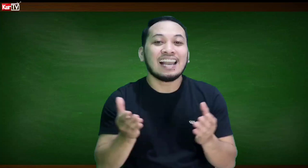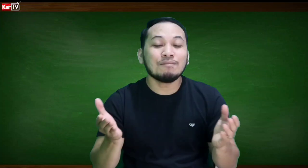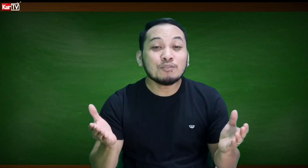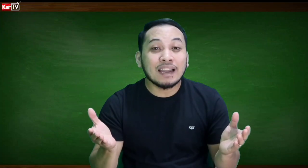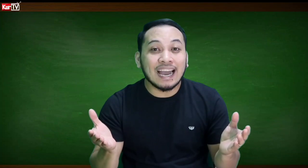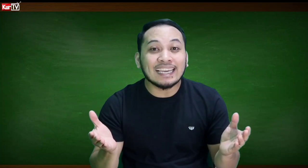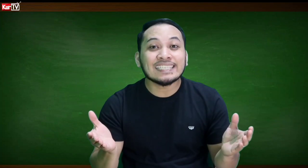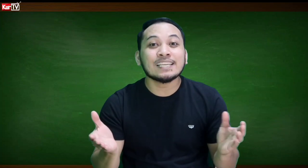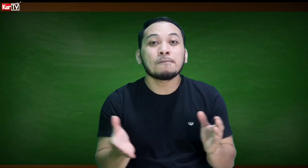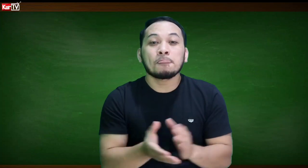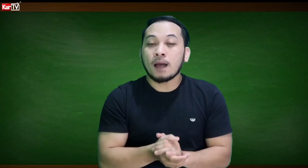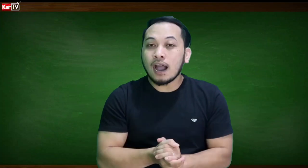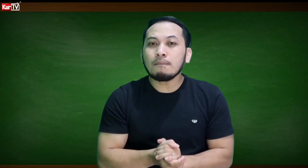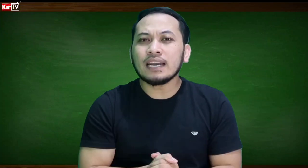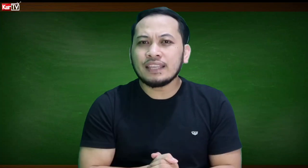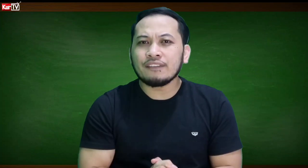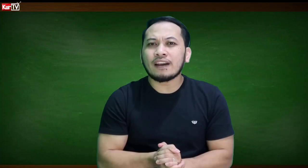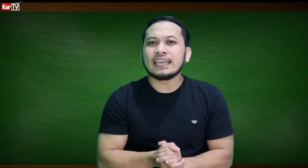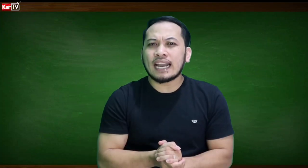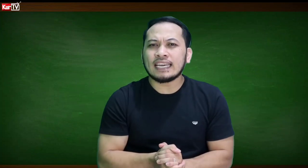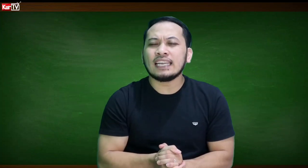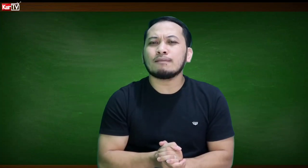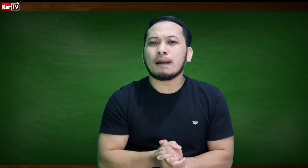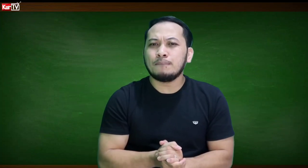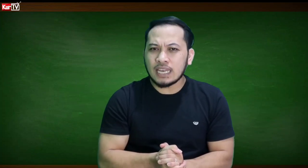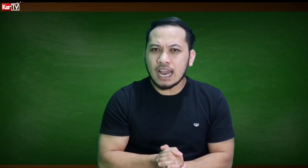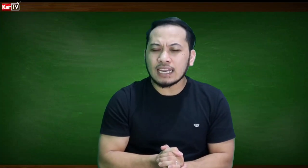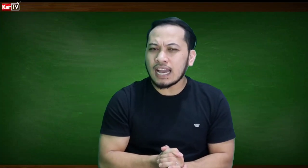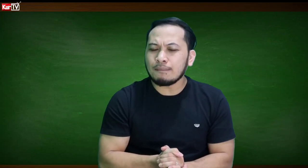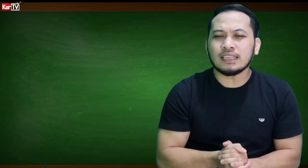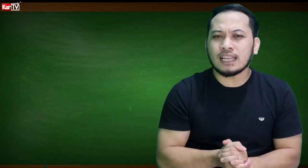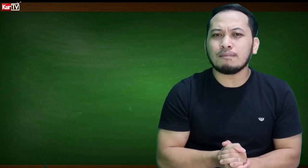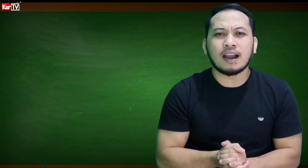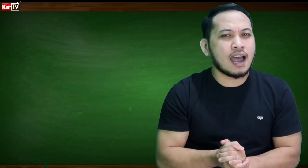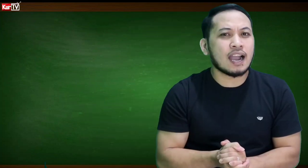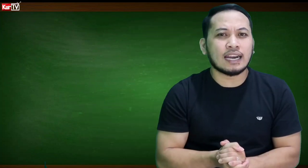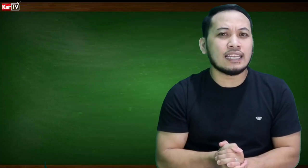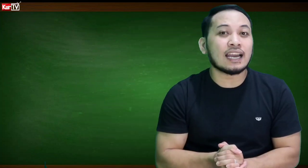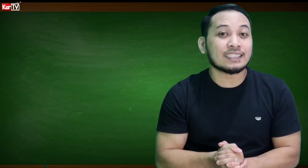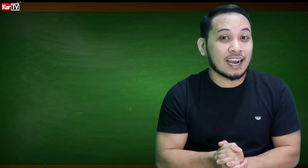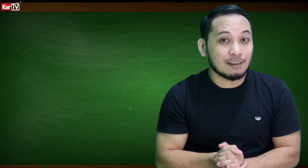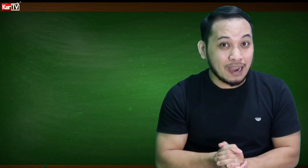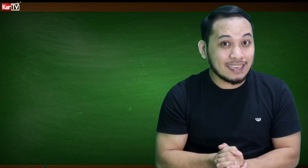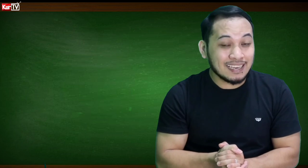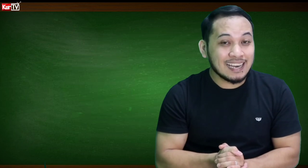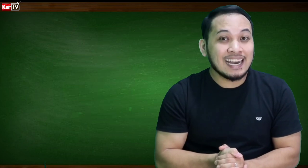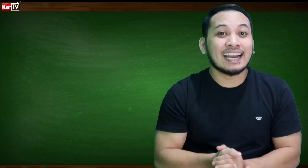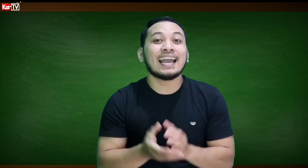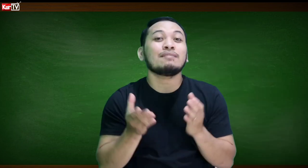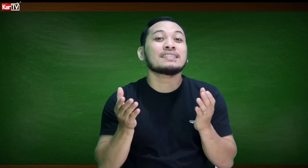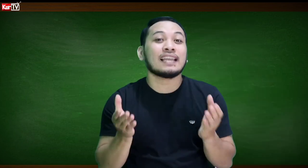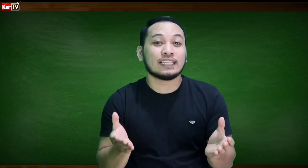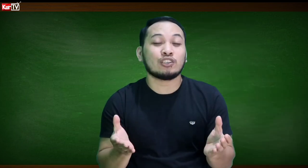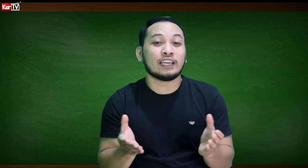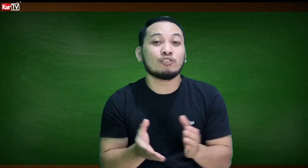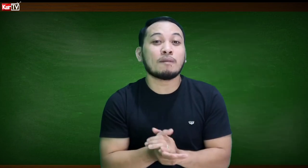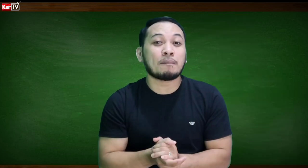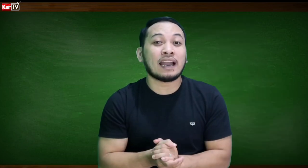Alam niyo ba guys, na ang mga deaf ay kaya nilang magbilang gamit lamang ang kanilang isang kabay? Kaya naman sa lesson na ito, mapapag